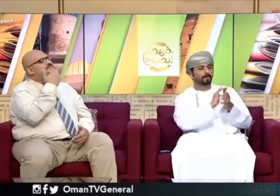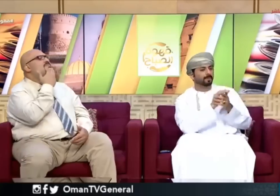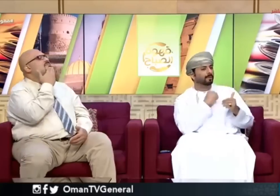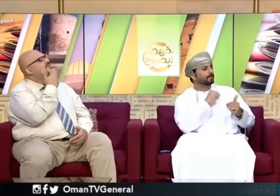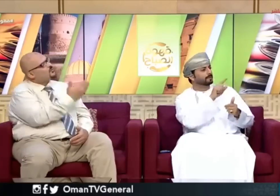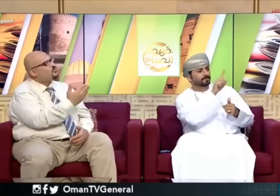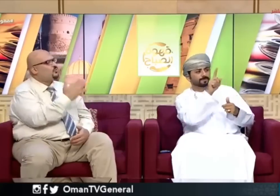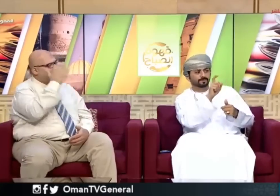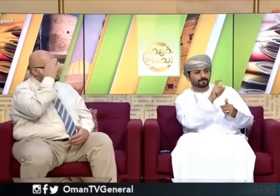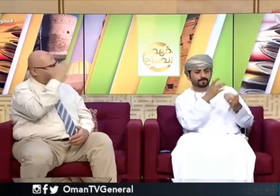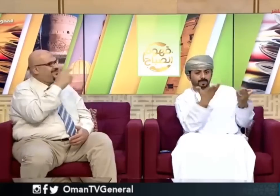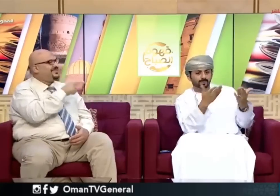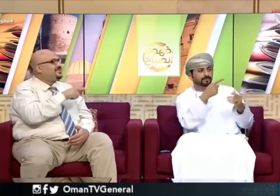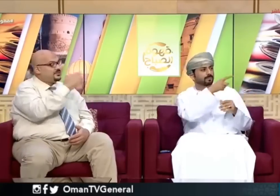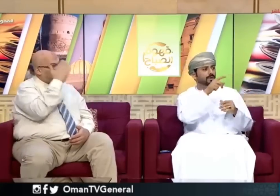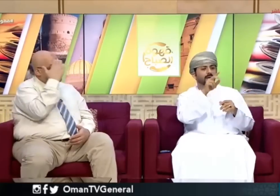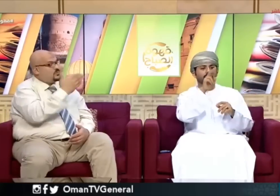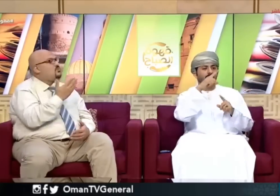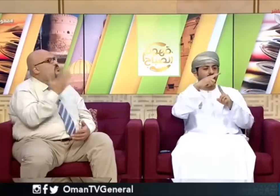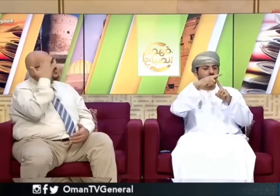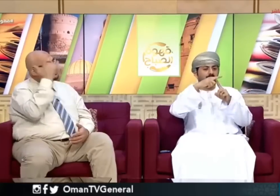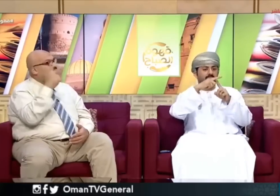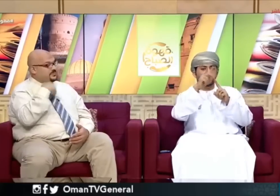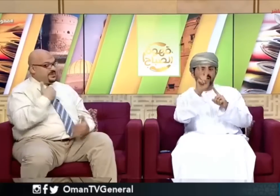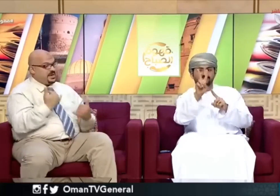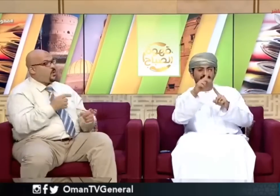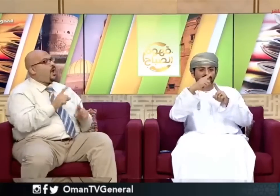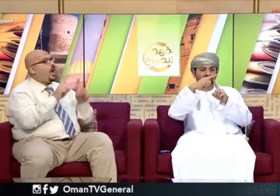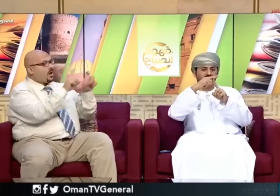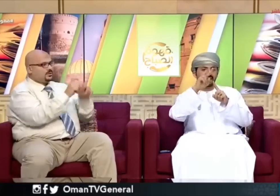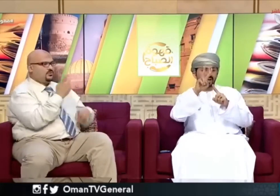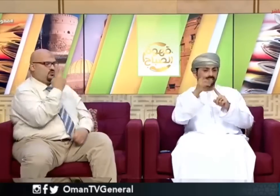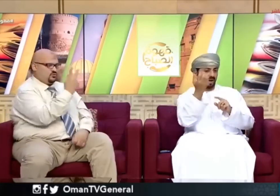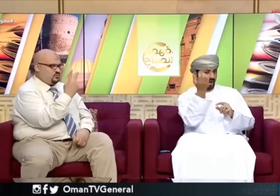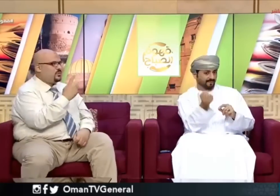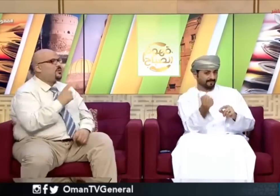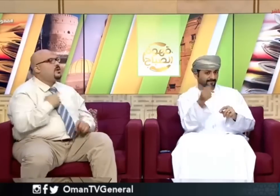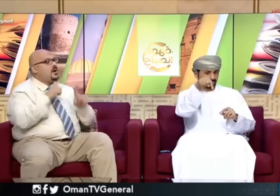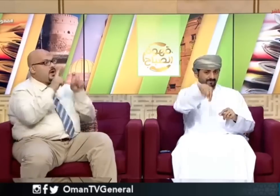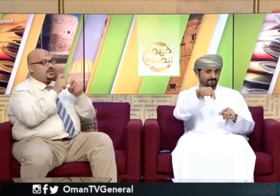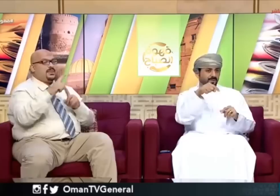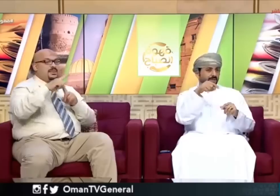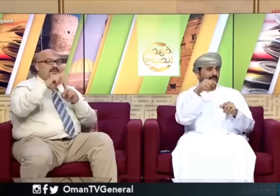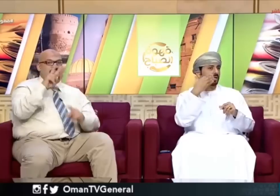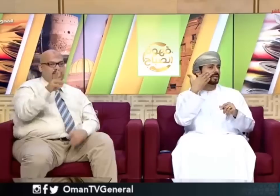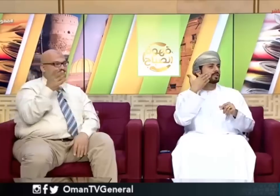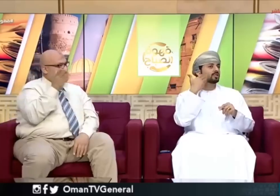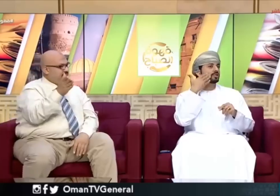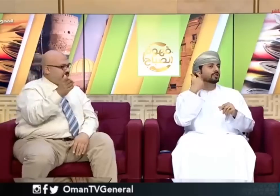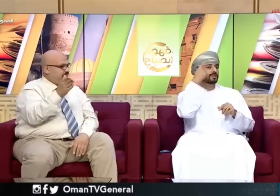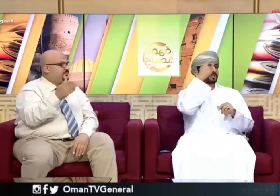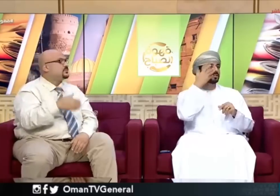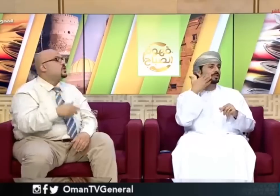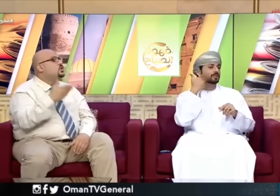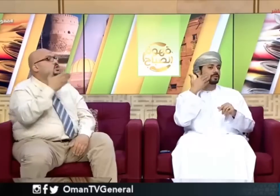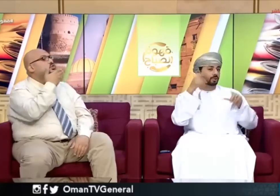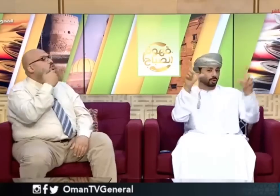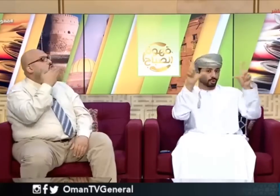السؤال التالي أيضا بالنسبة للتلفزيون في تشيكيا في